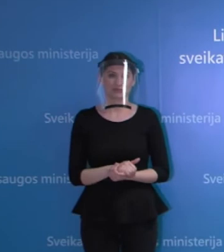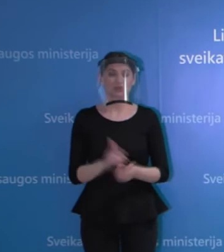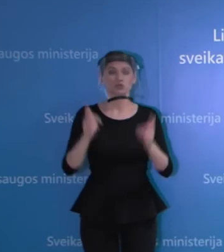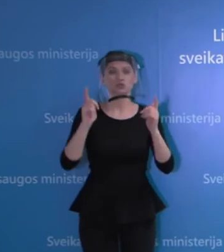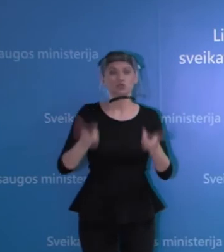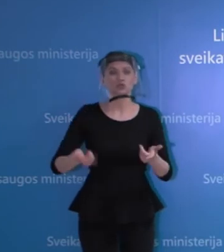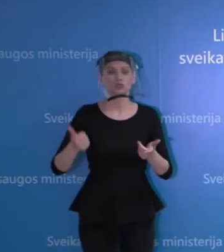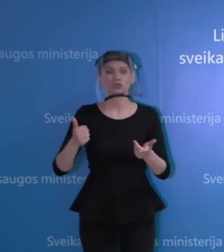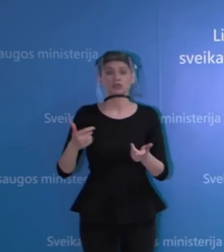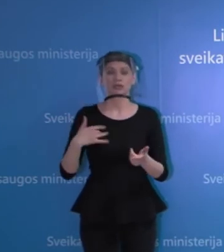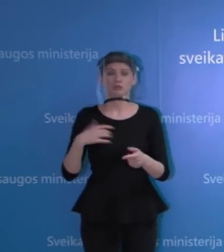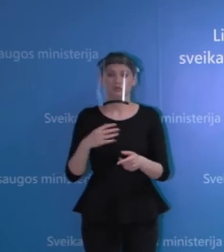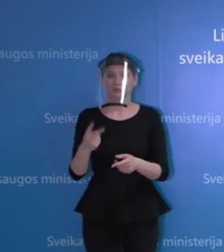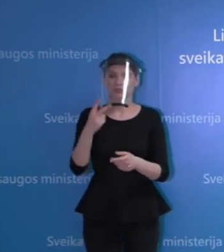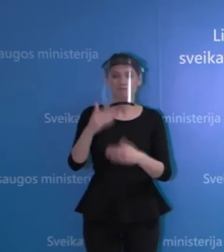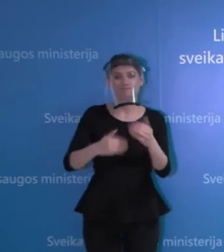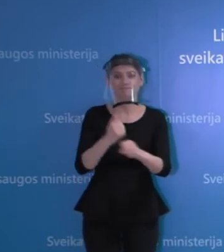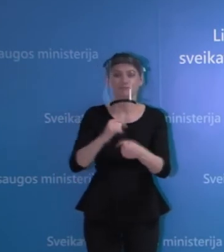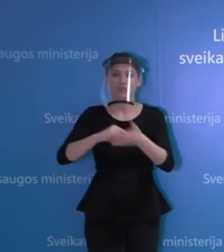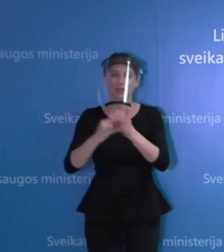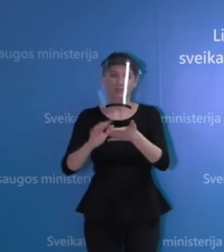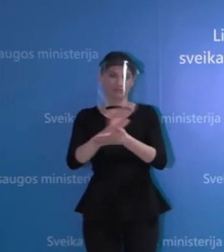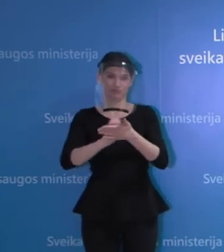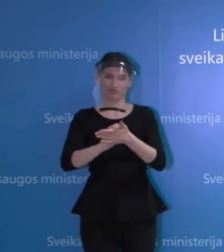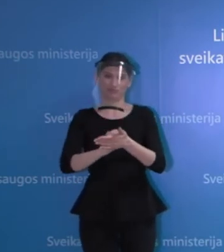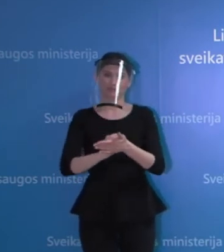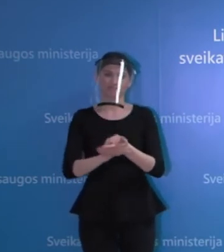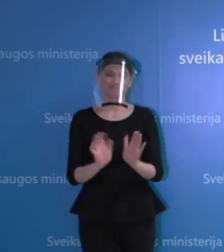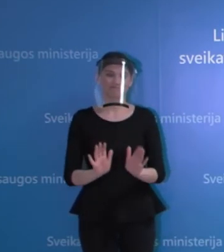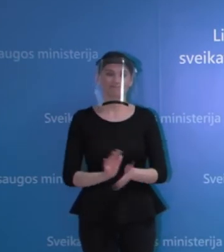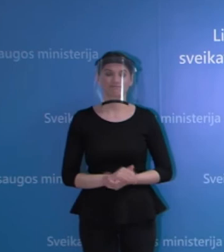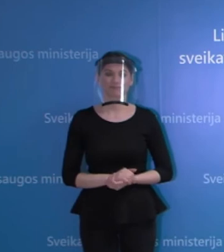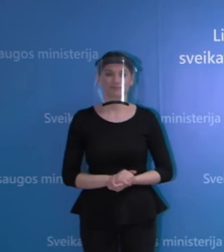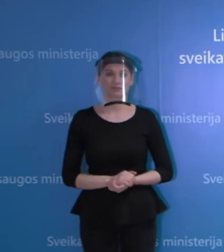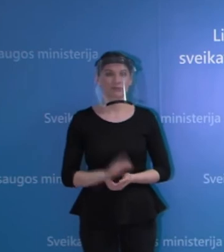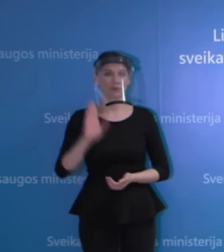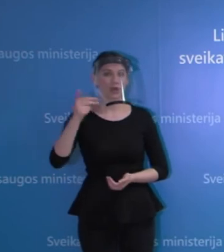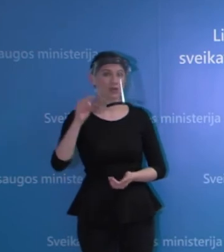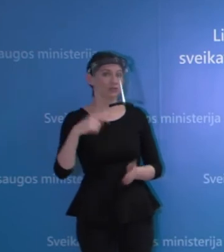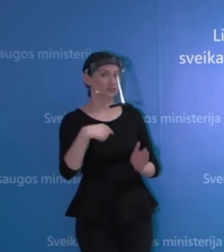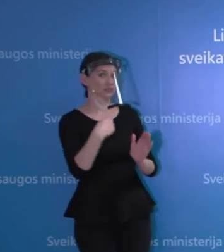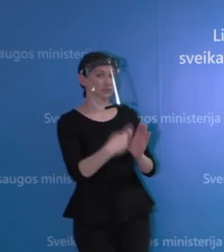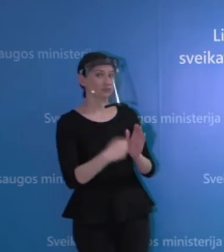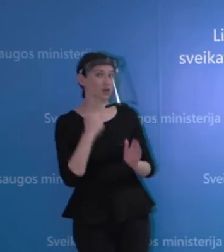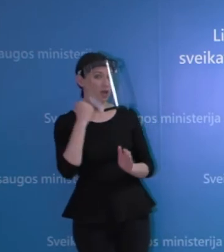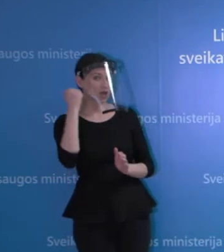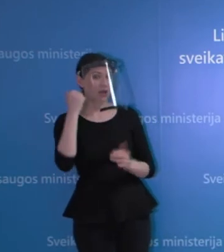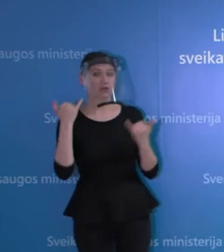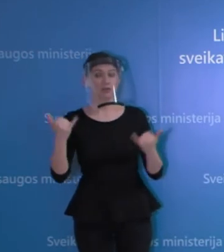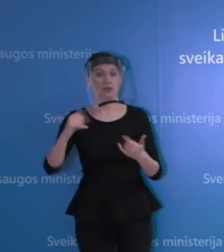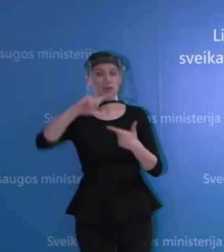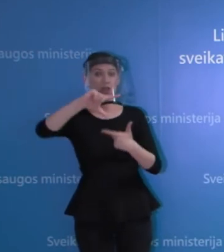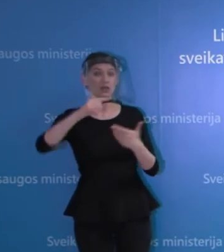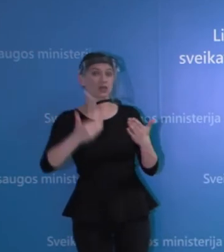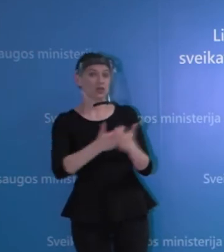nesugebėjom pamatyti ir visiškai kitaip reikia adaptuotis prie situacijos. Ačiū, Banas, už klausimus, jungiamės prie LRT